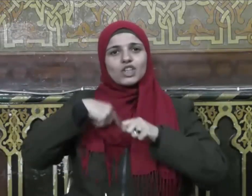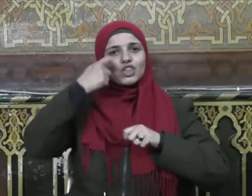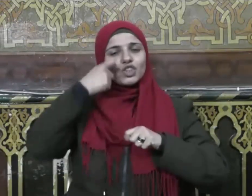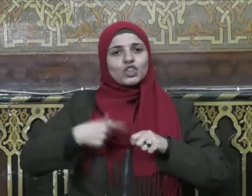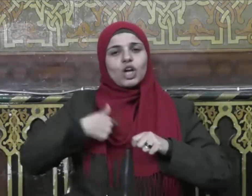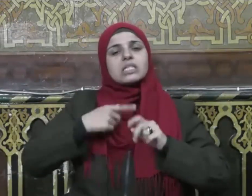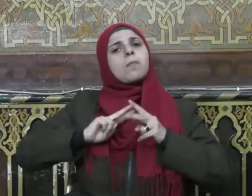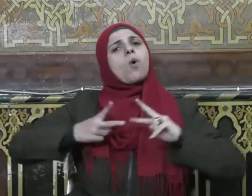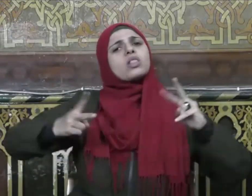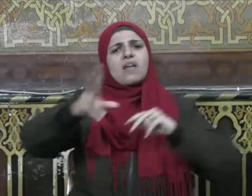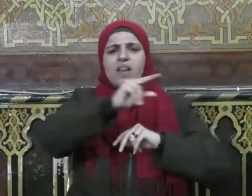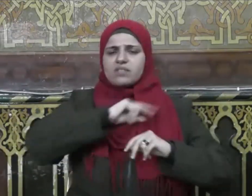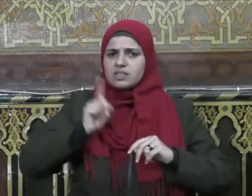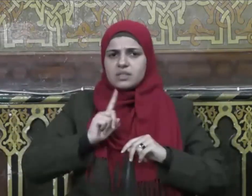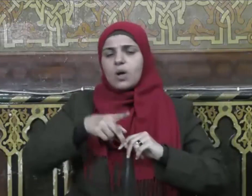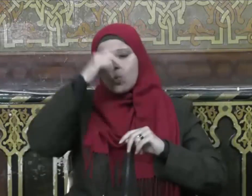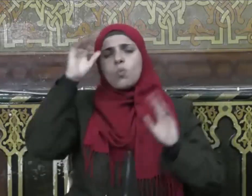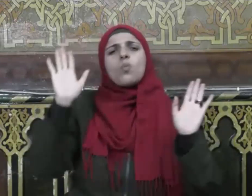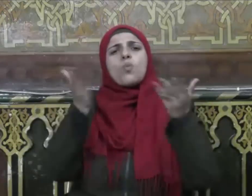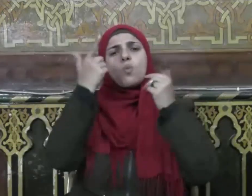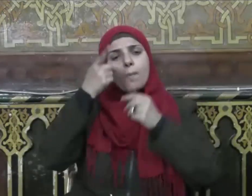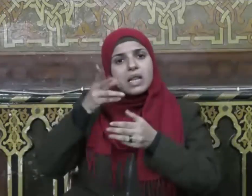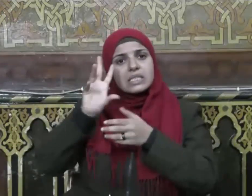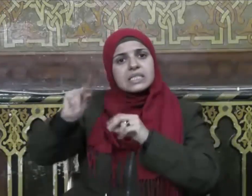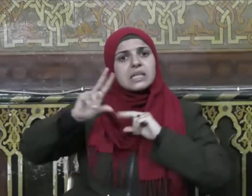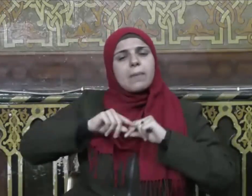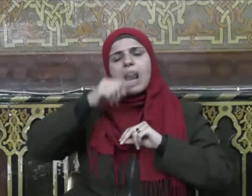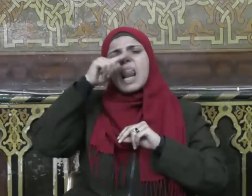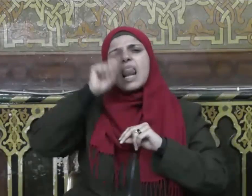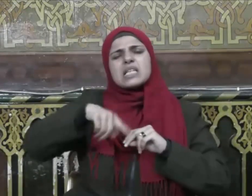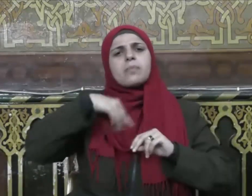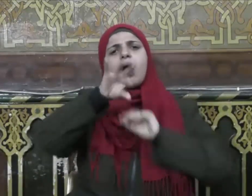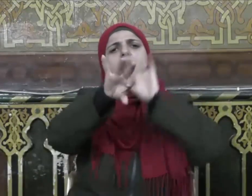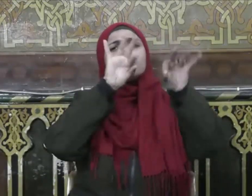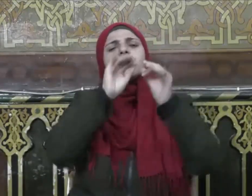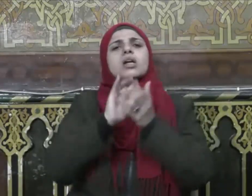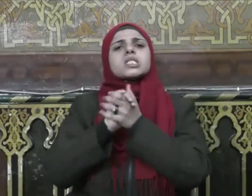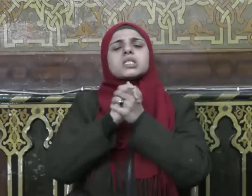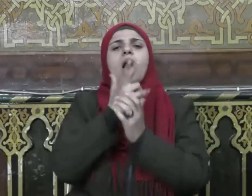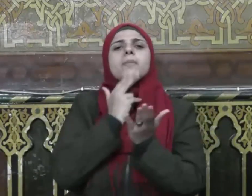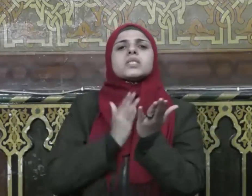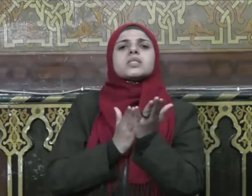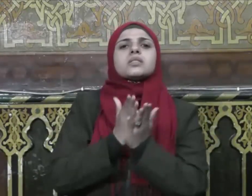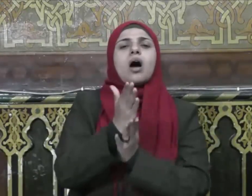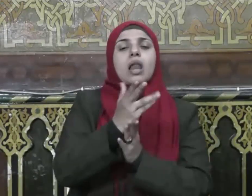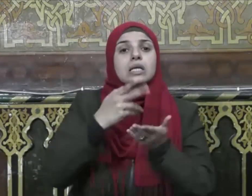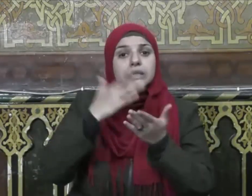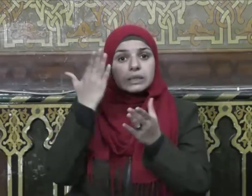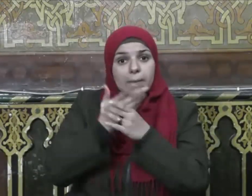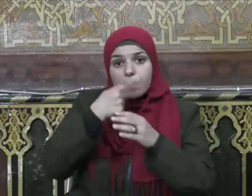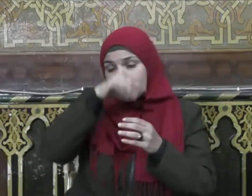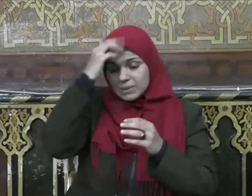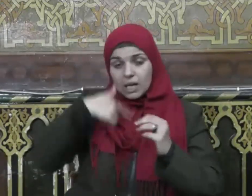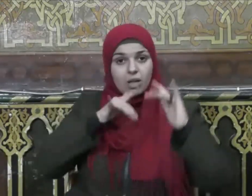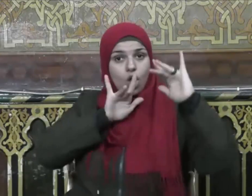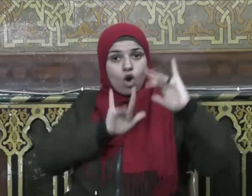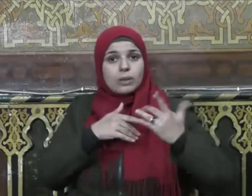غيره ومن ثم فعليه أن يختار الصحبة الصالحة فإن للمجالسة والمقارنة